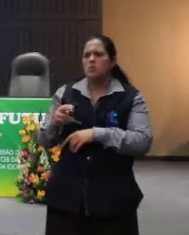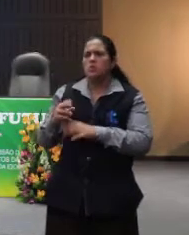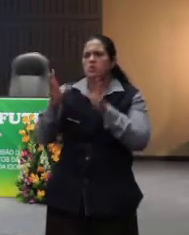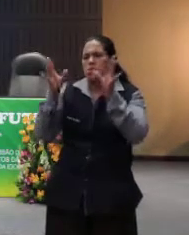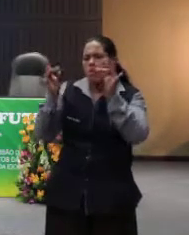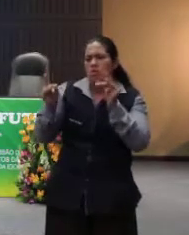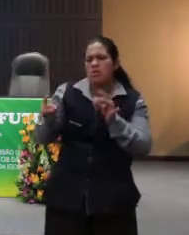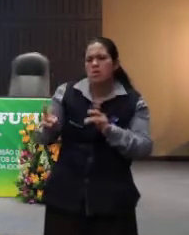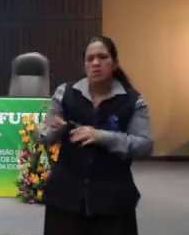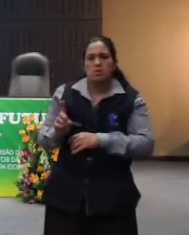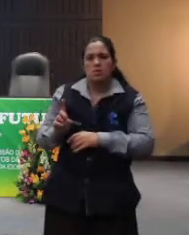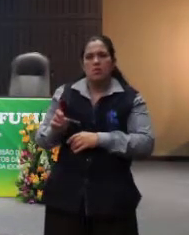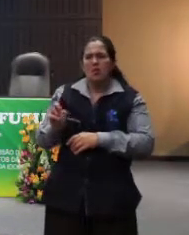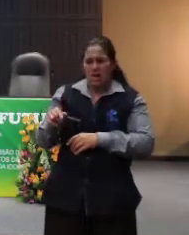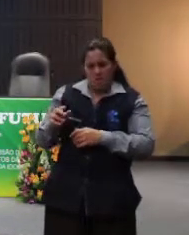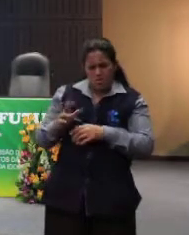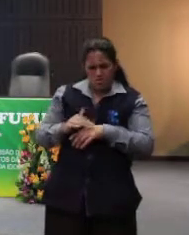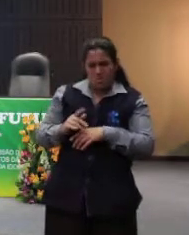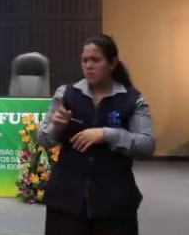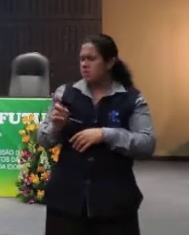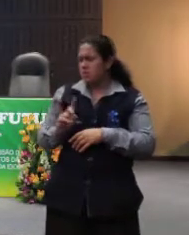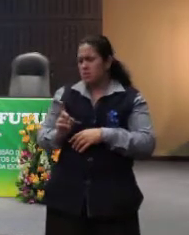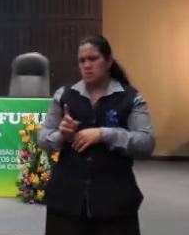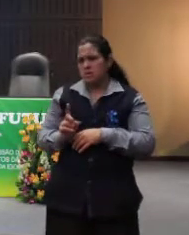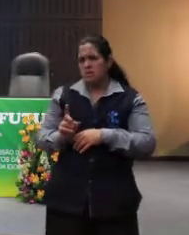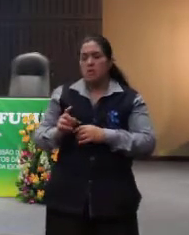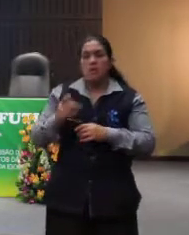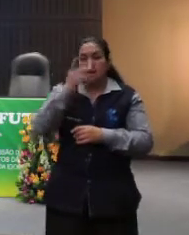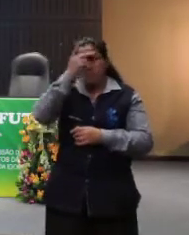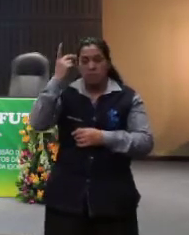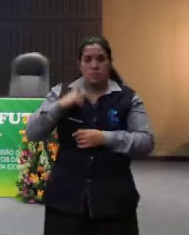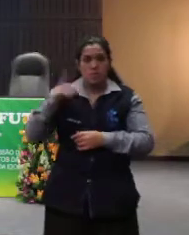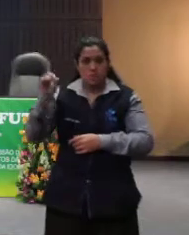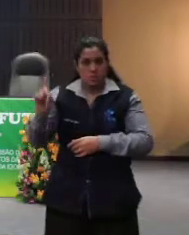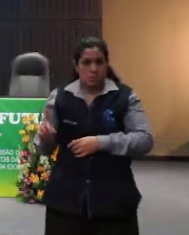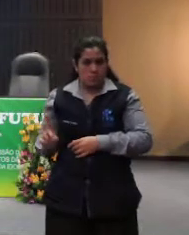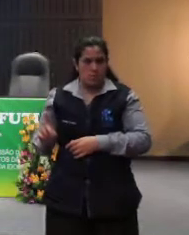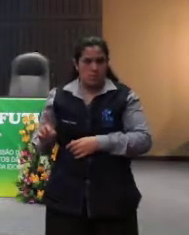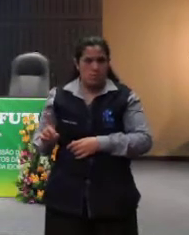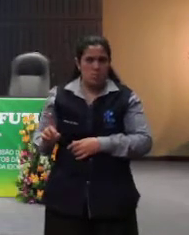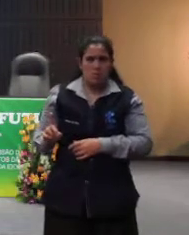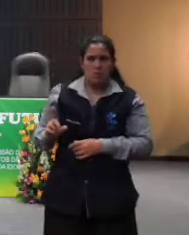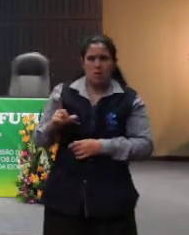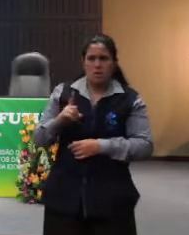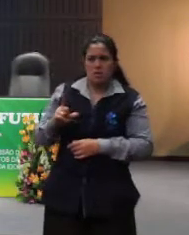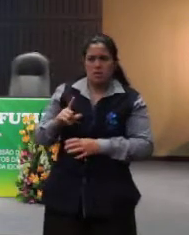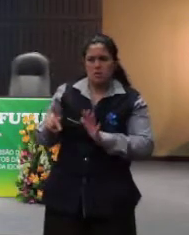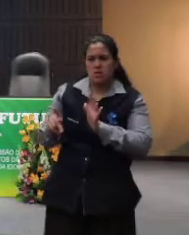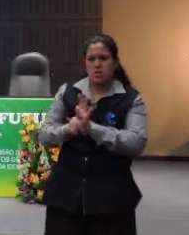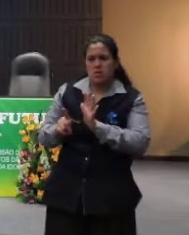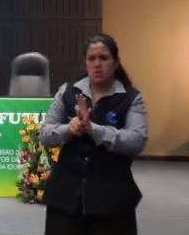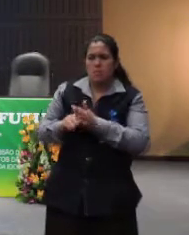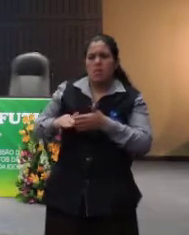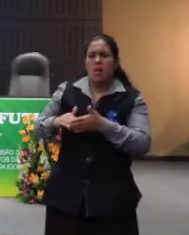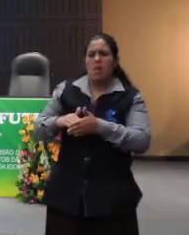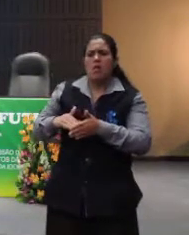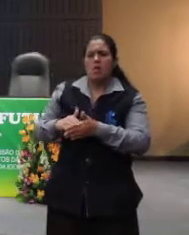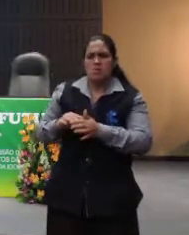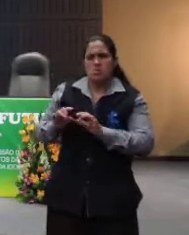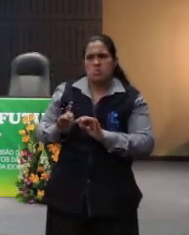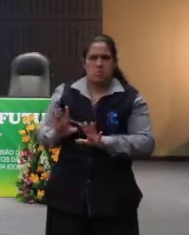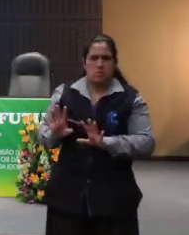Não é uma doença propriamente dita. As pessoas com deficiência têm características diferentes